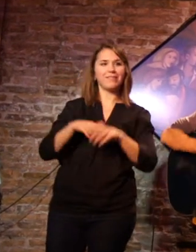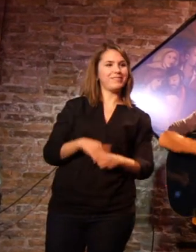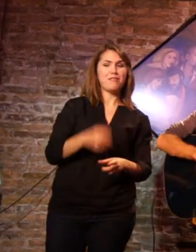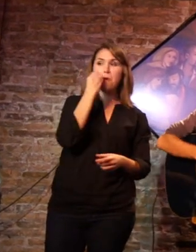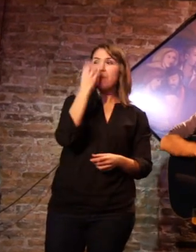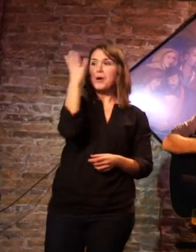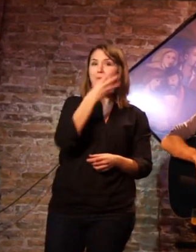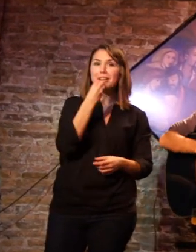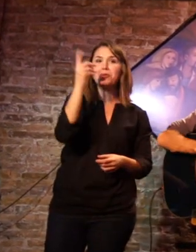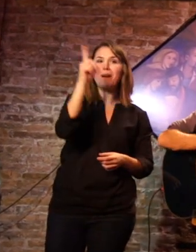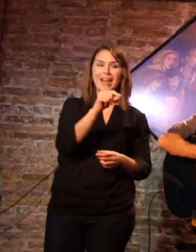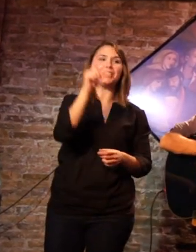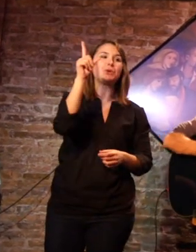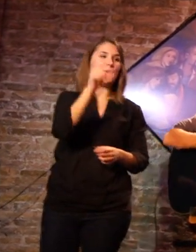Bueno, bonito y barato.